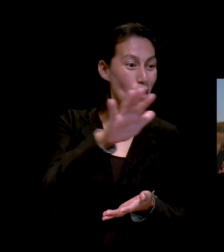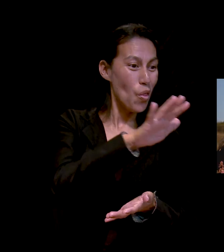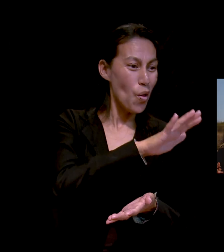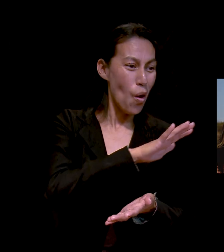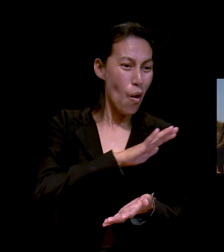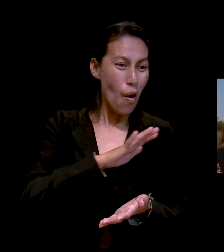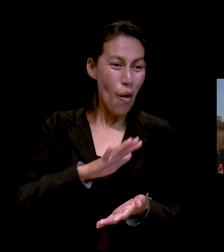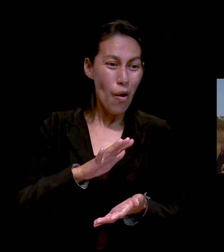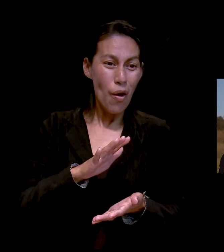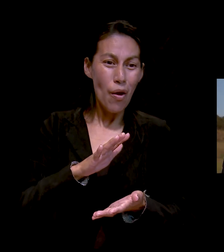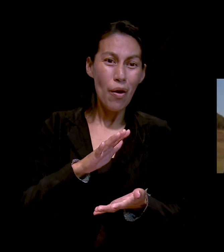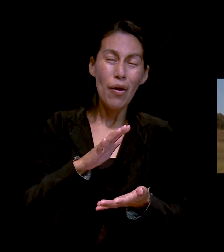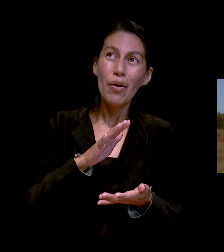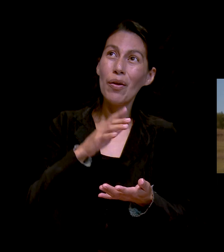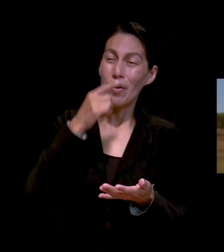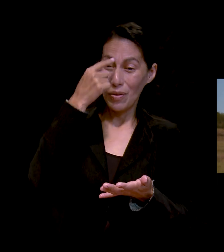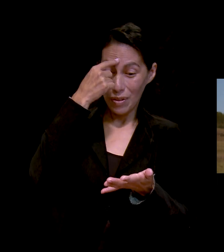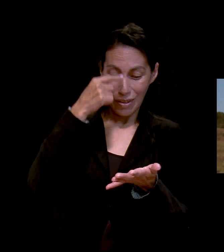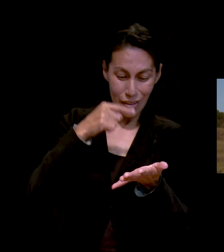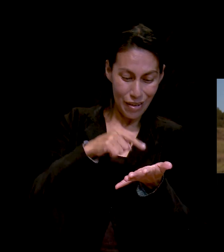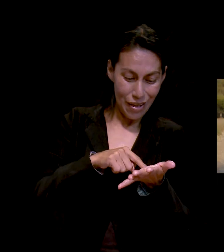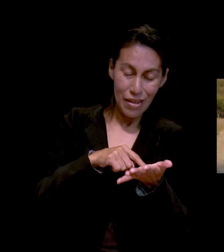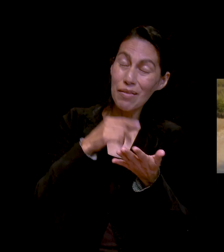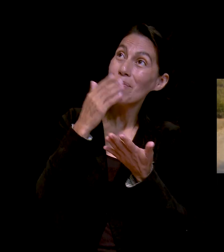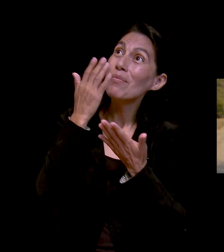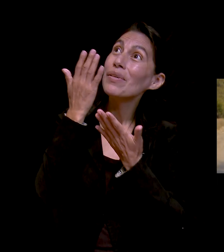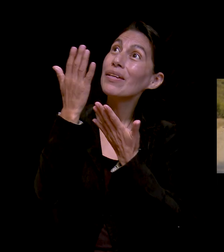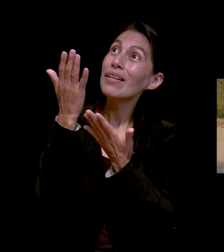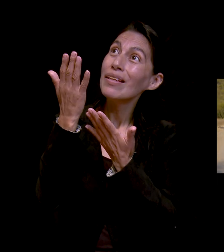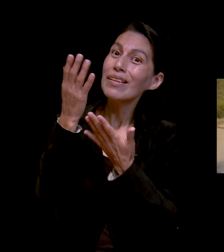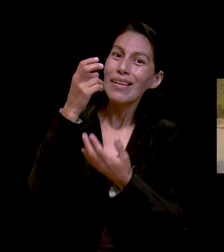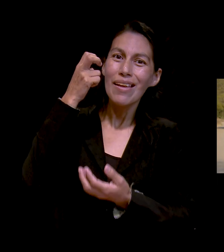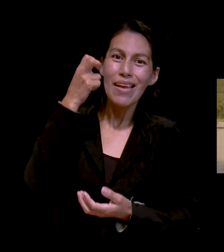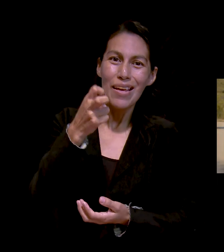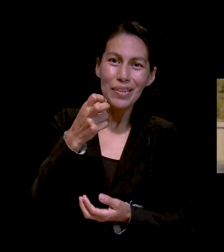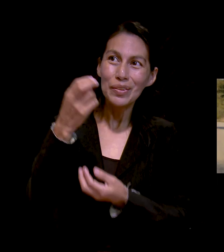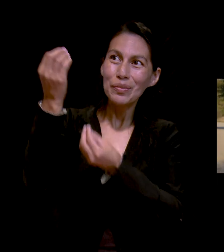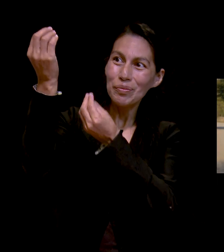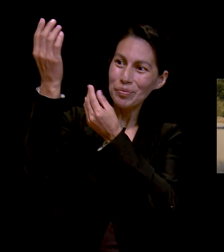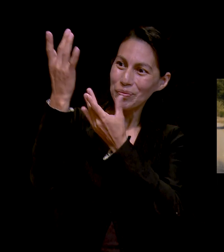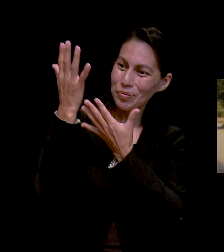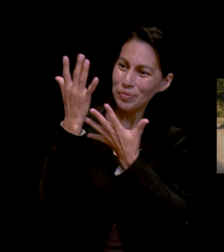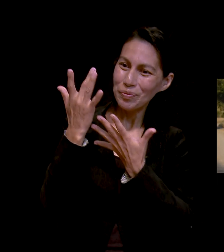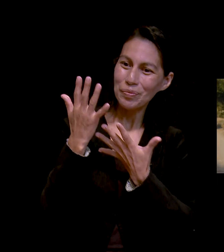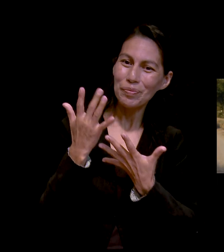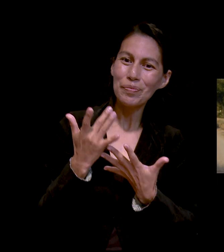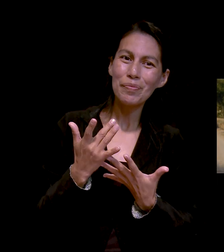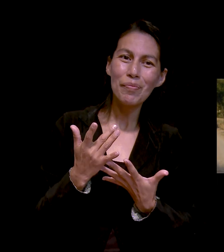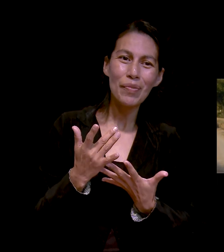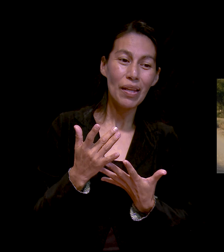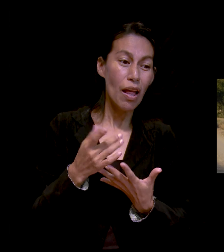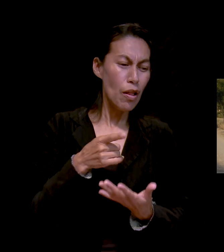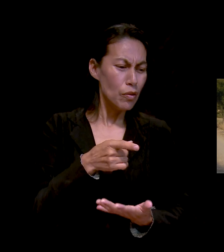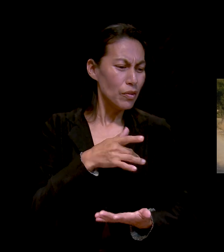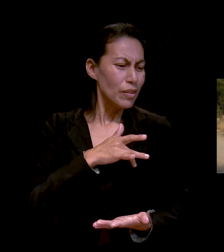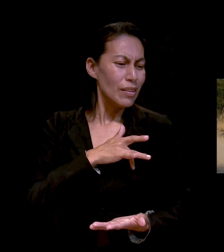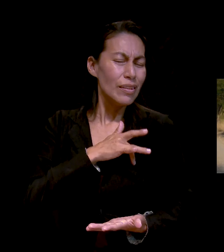todo eso recibiréis. No importa cómo te encuentres, ni el lugar donde